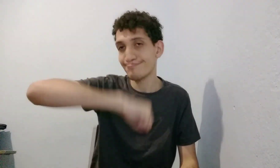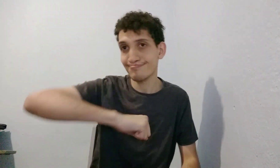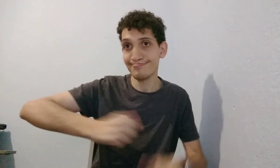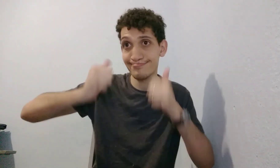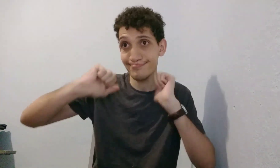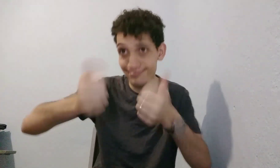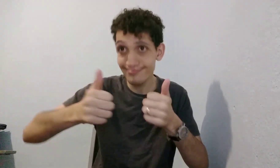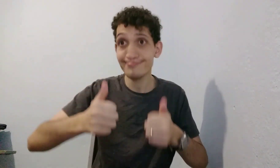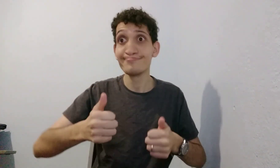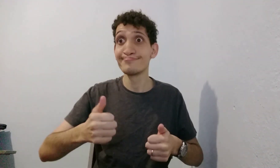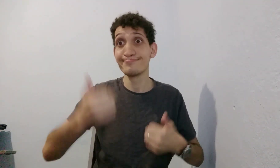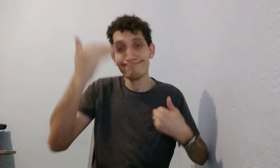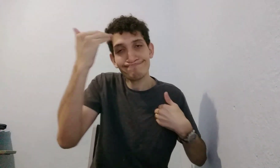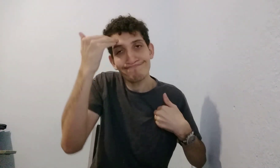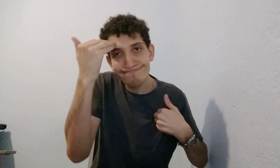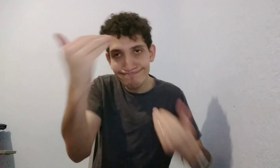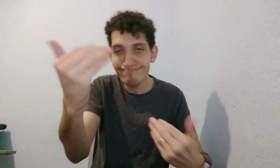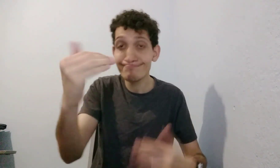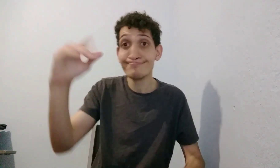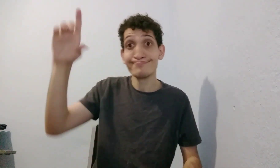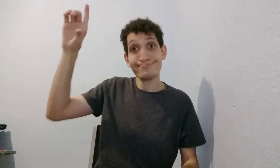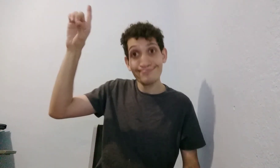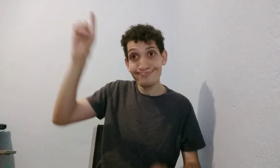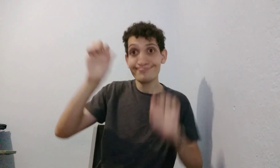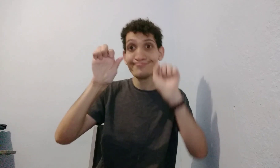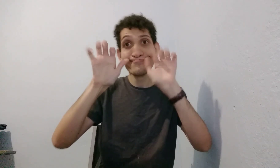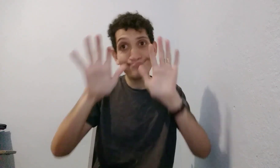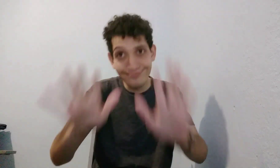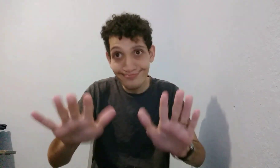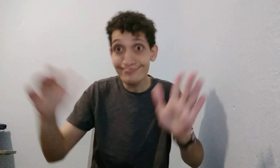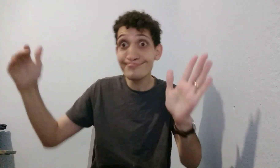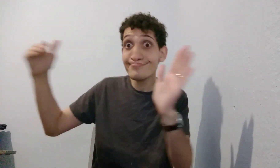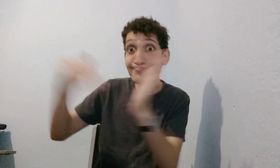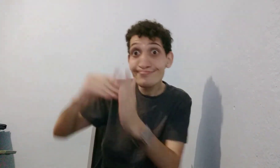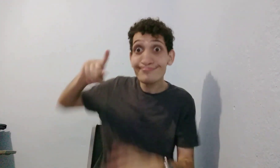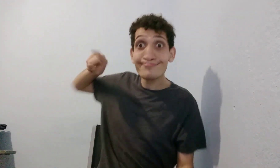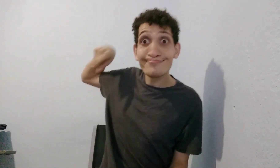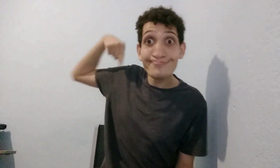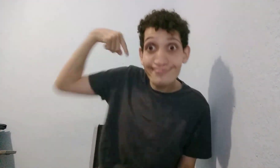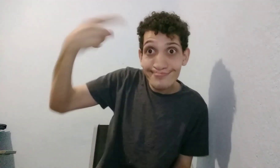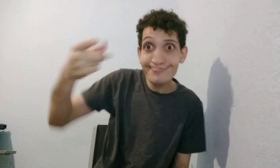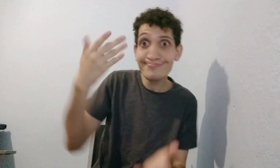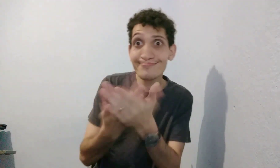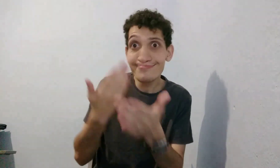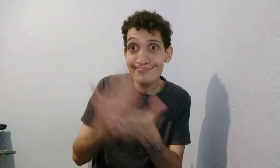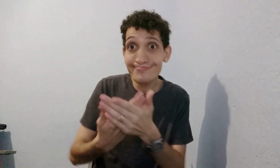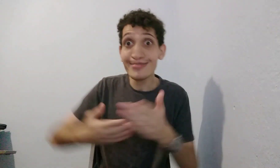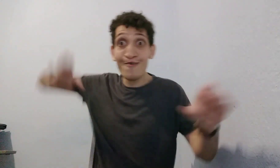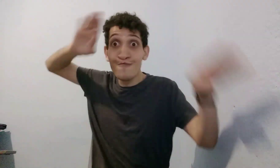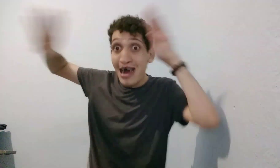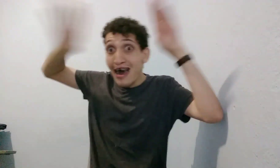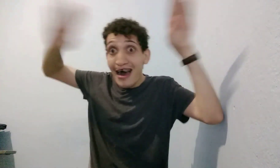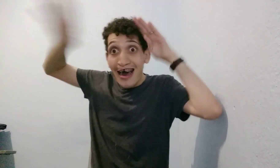desenvolvendo o seu aprendizado. Então, eu quero te agradecer. Deus te abençoe. Até a próxima aula. Vamos!